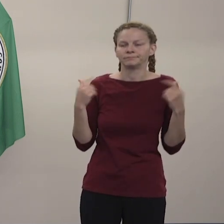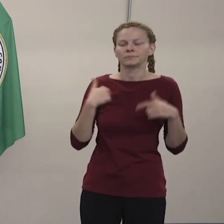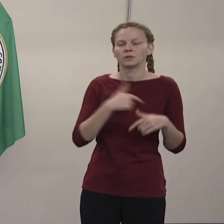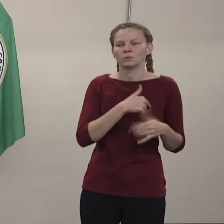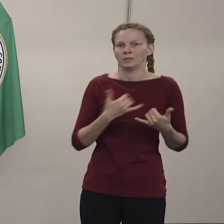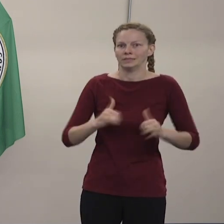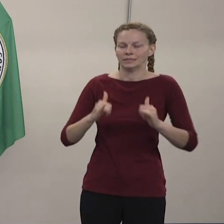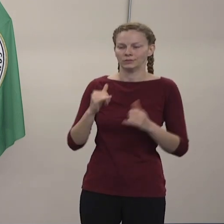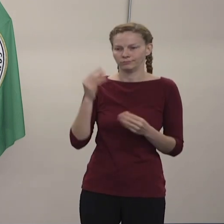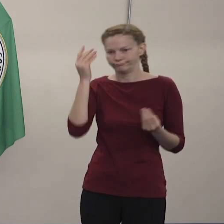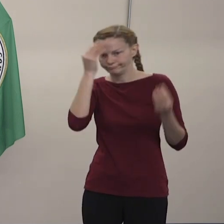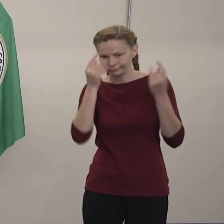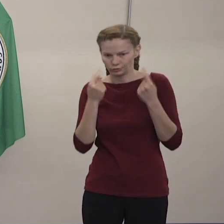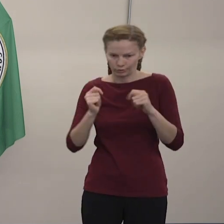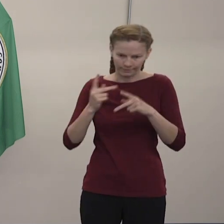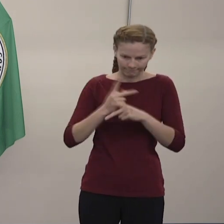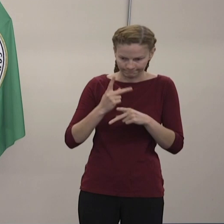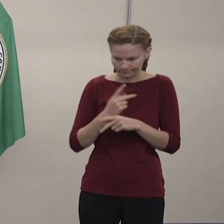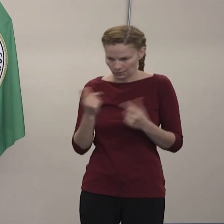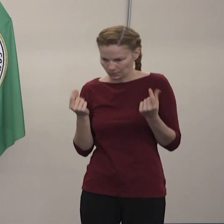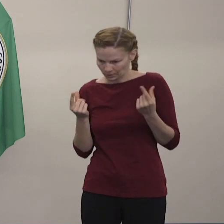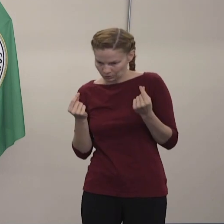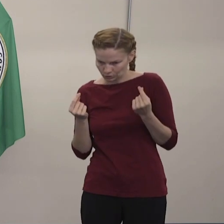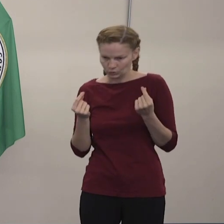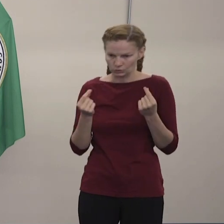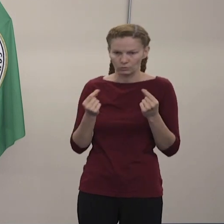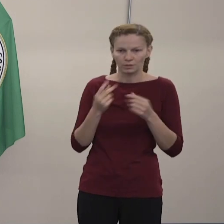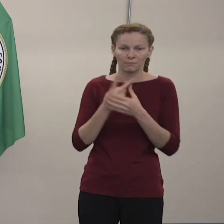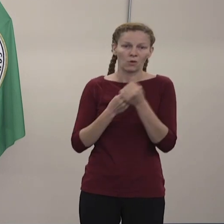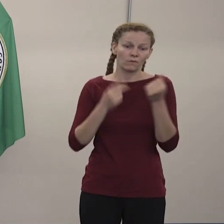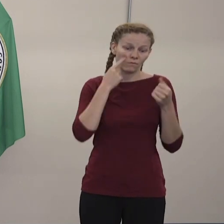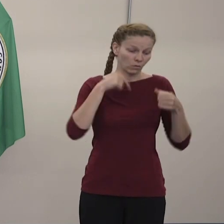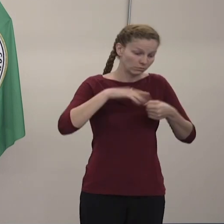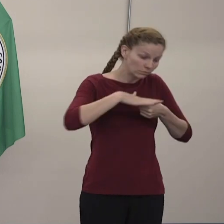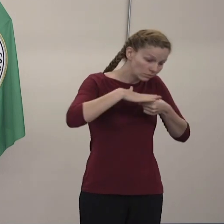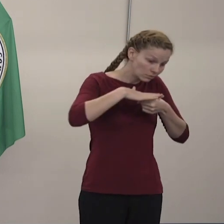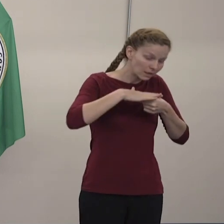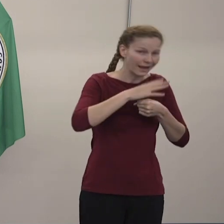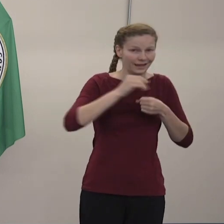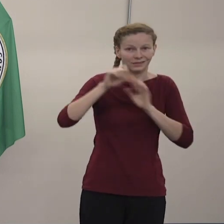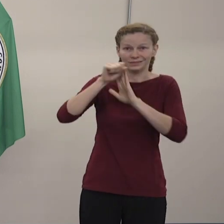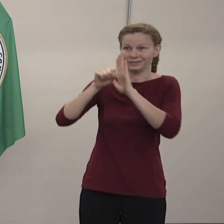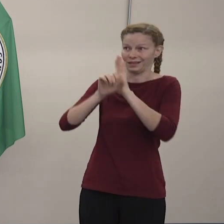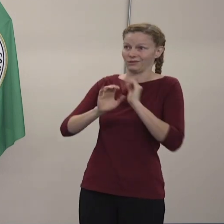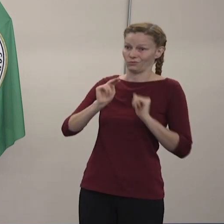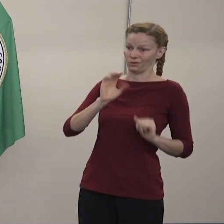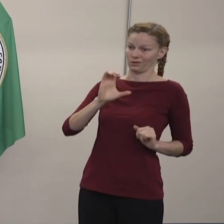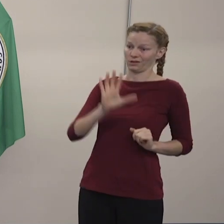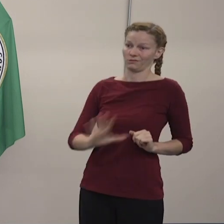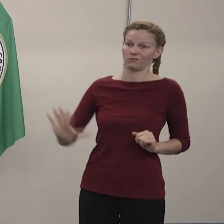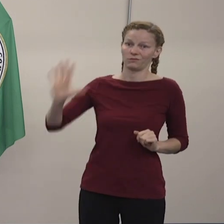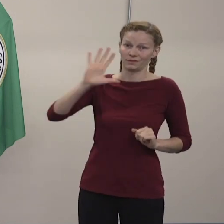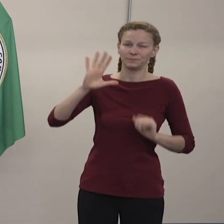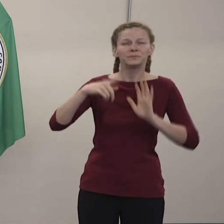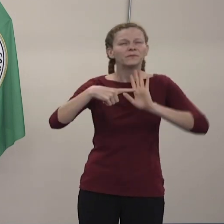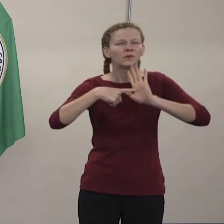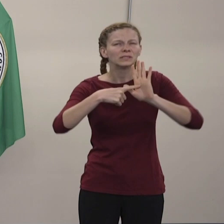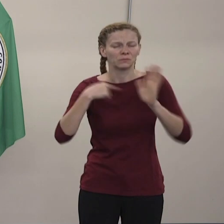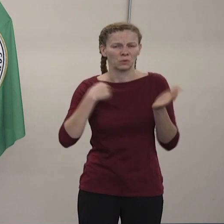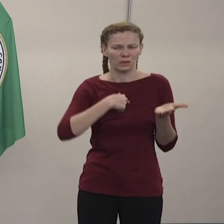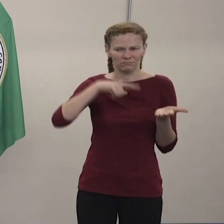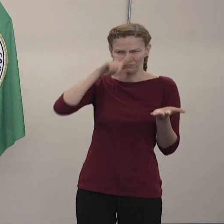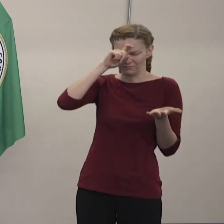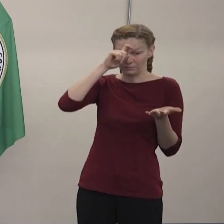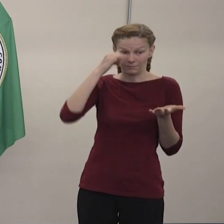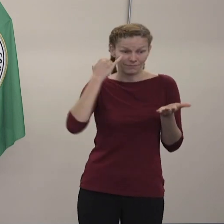en responder a un nivel local y nivel de estado, por ejemplo, cuando la